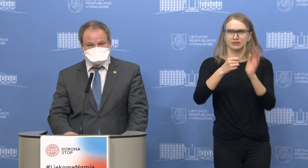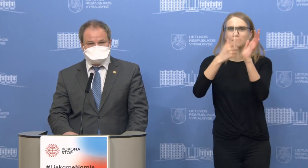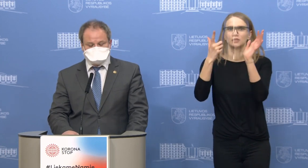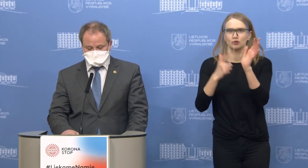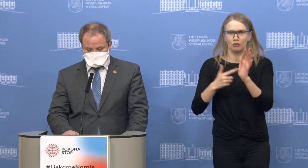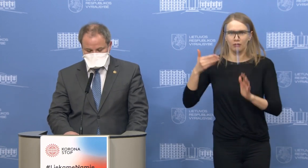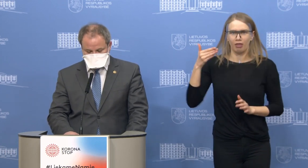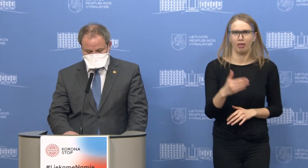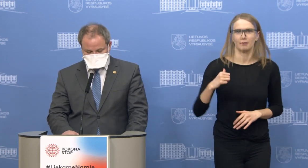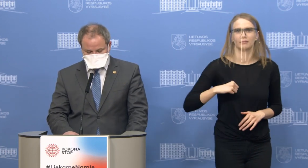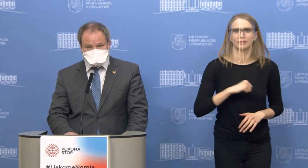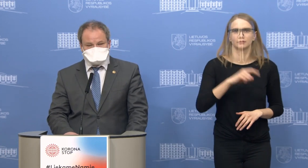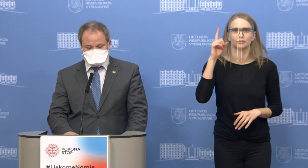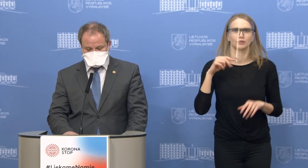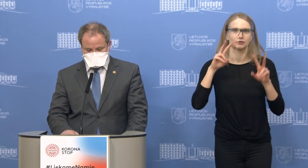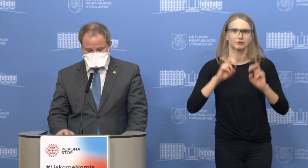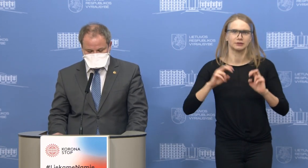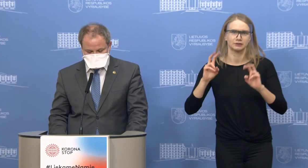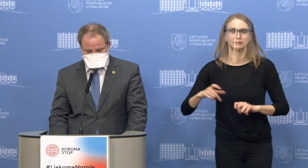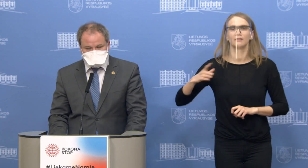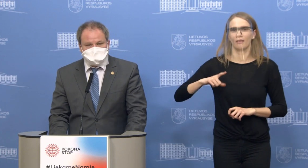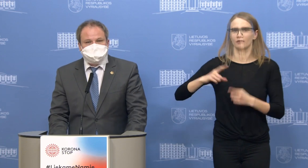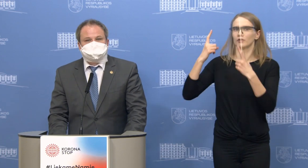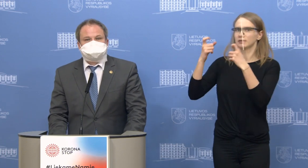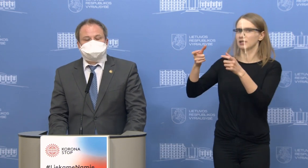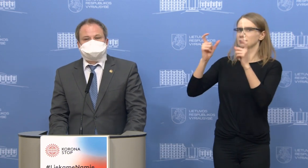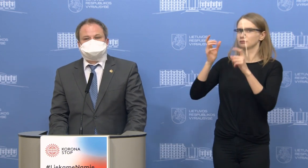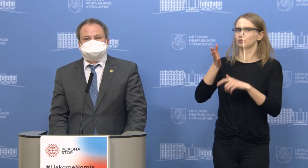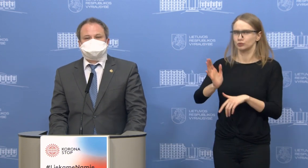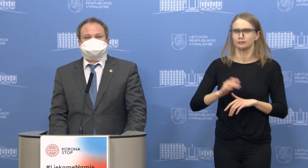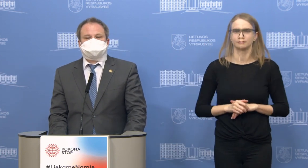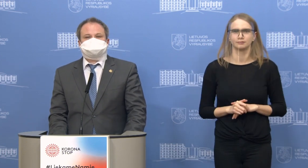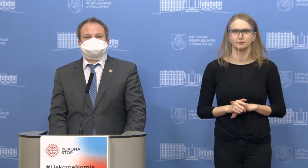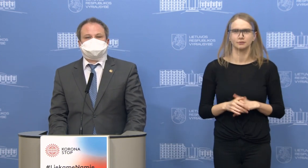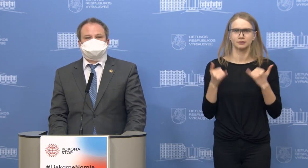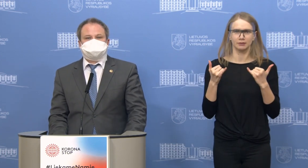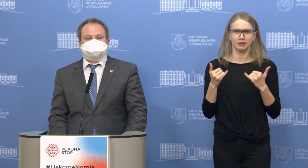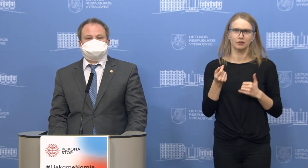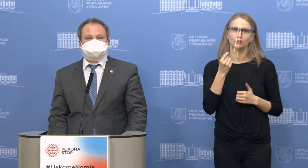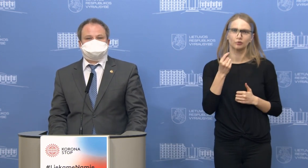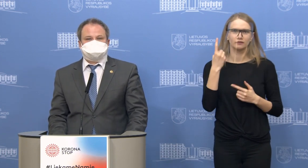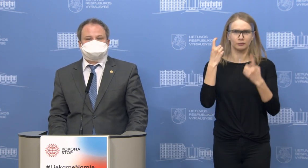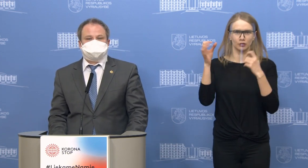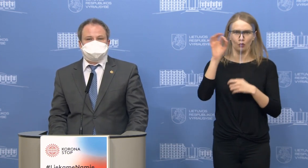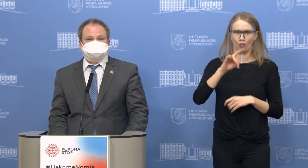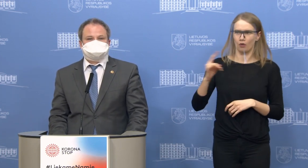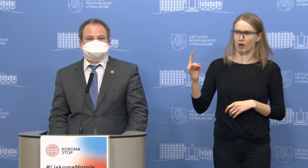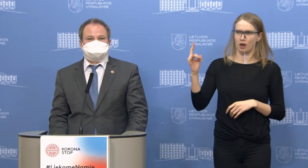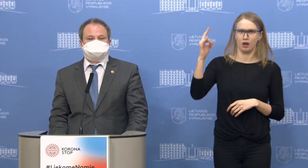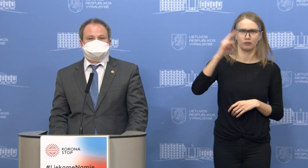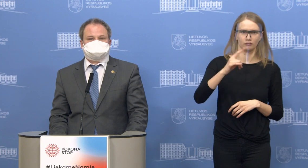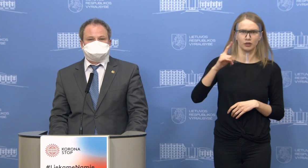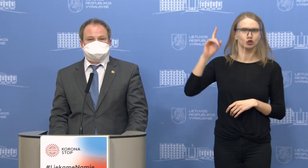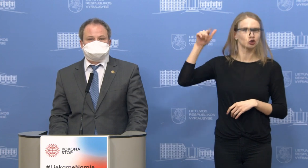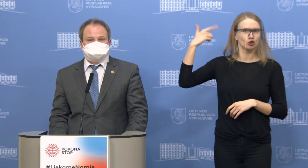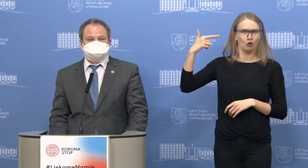buvo ištirta, jų dar domenų laukiame. Dabar šiek tiek informacijos apie lėktuvą su keliaiviais iš